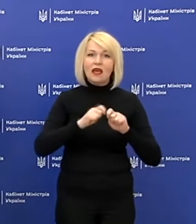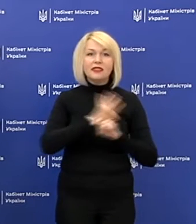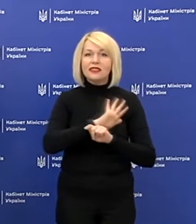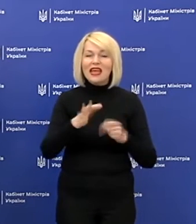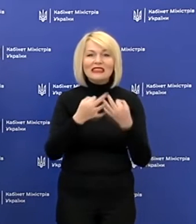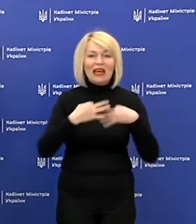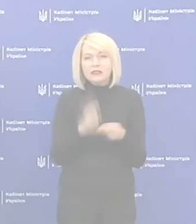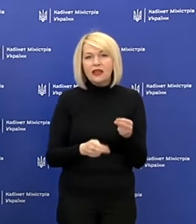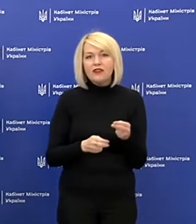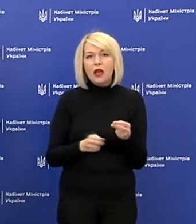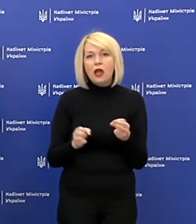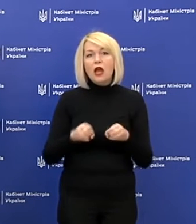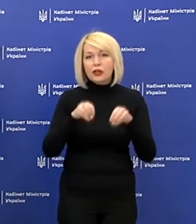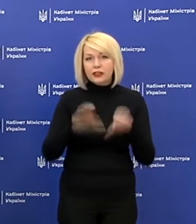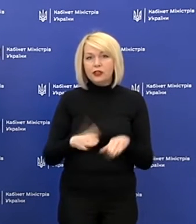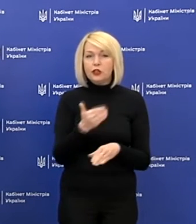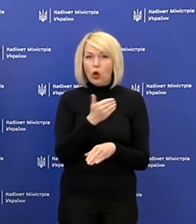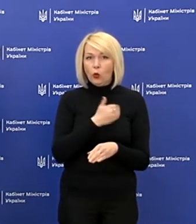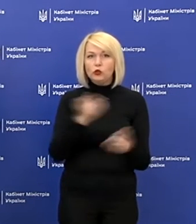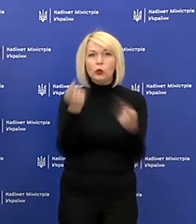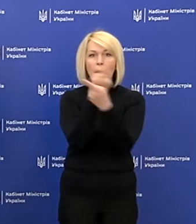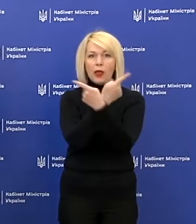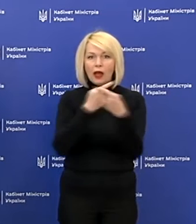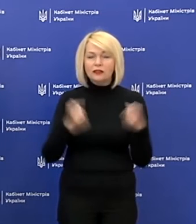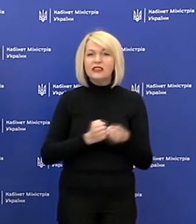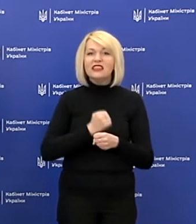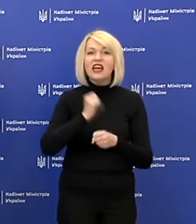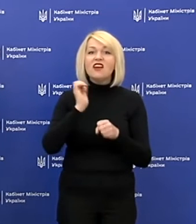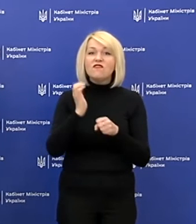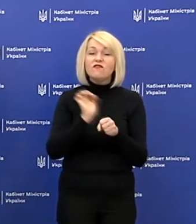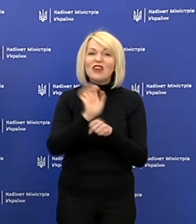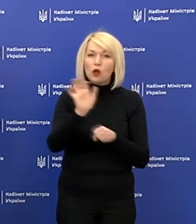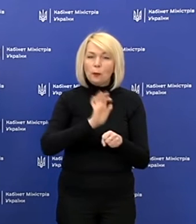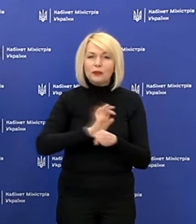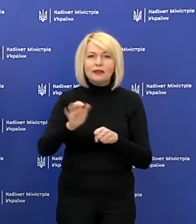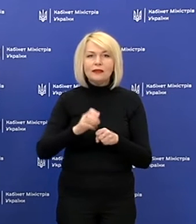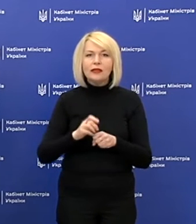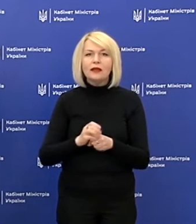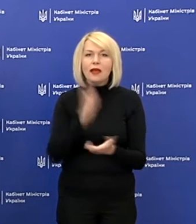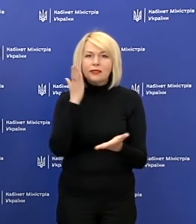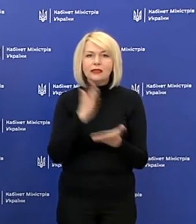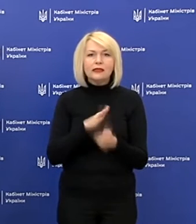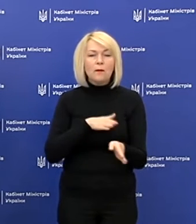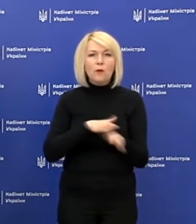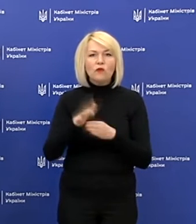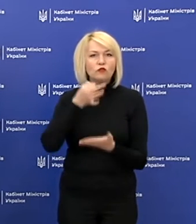лабораторію. Хочу наголосити, що виробник несе повну відповідальність за